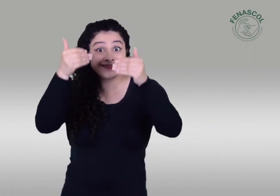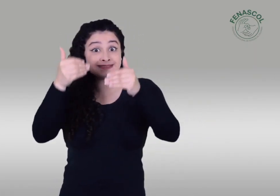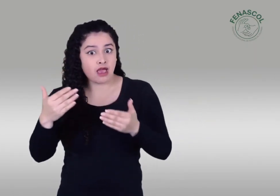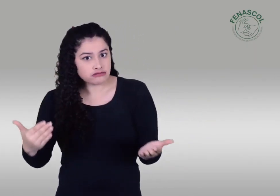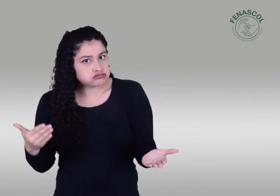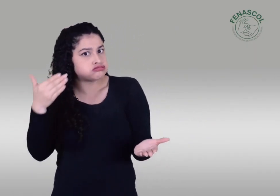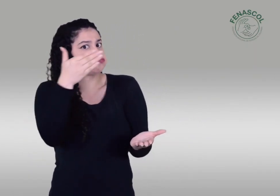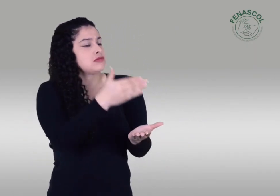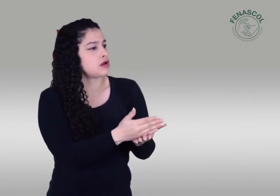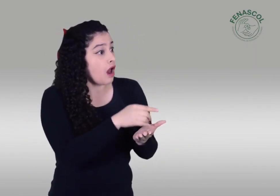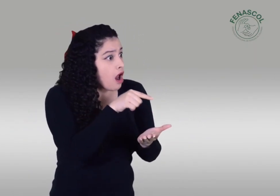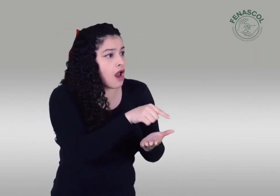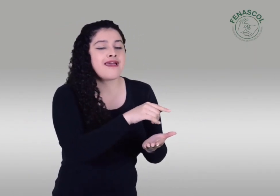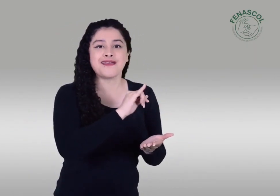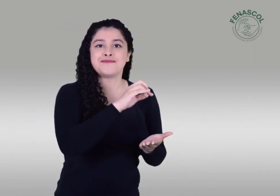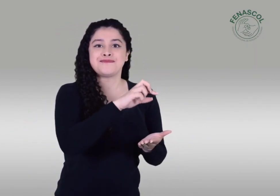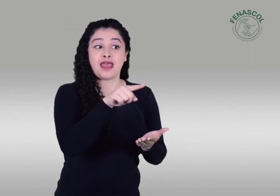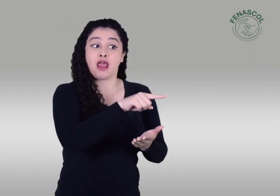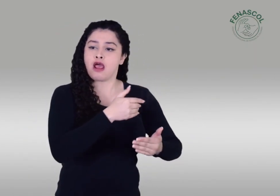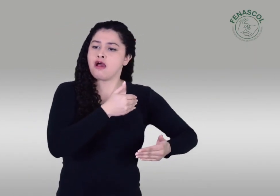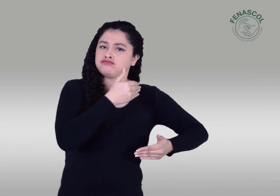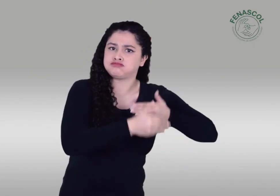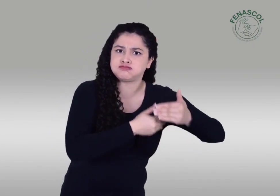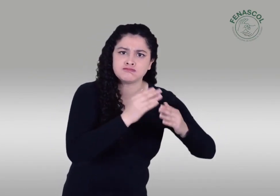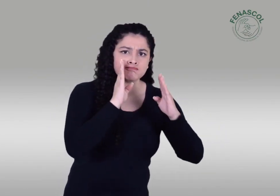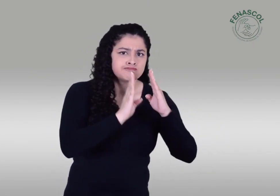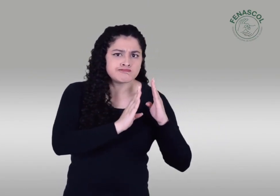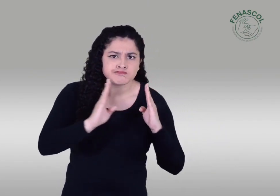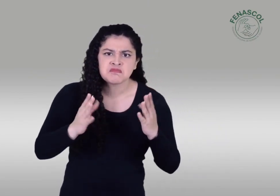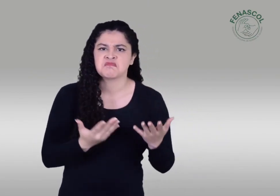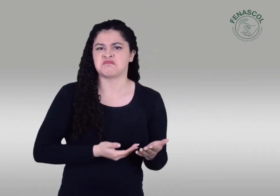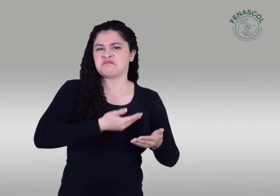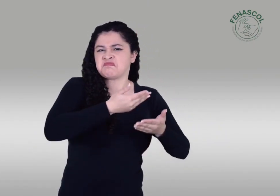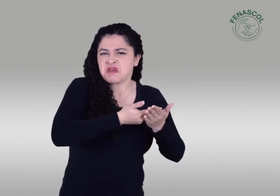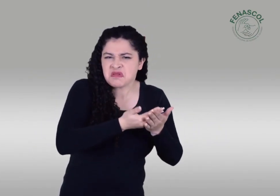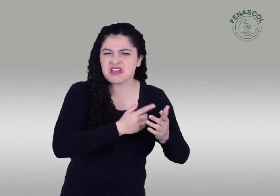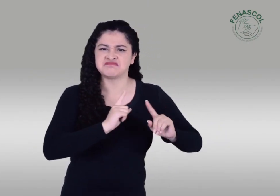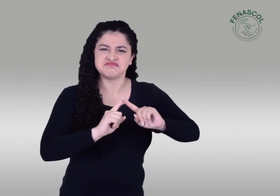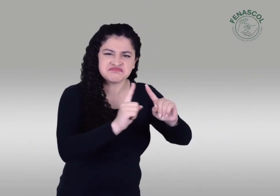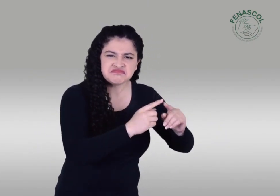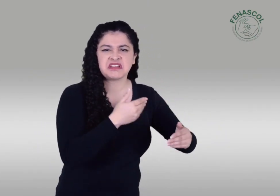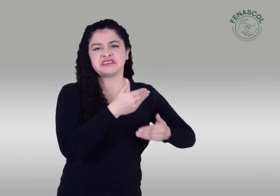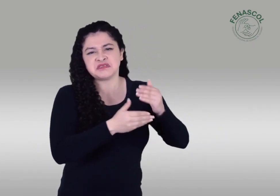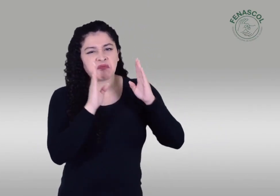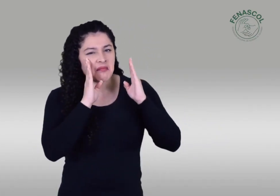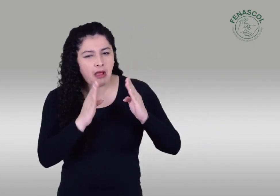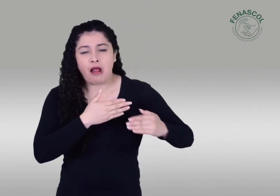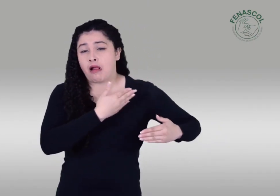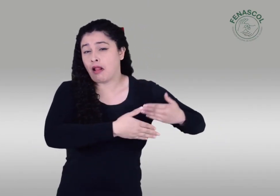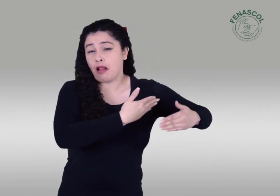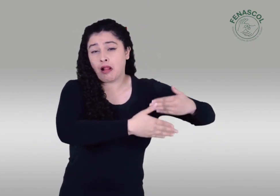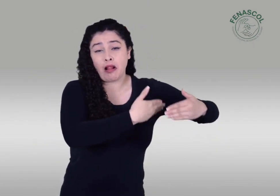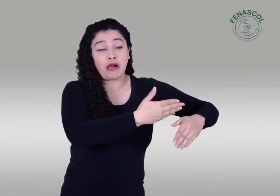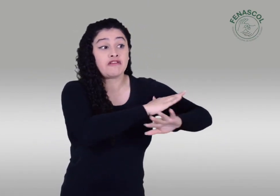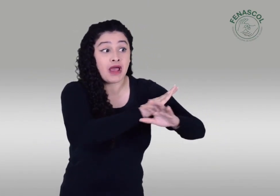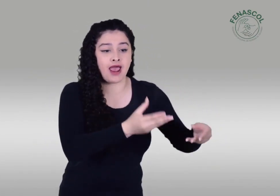Allí podrán realizar el procedimiento para adquirir el certificado. Este trámite no tiene ningún costo para el